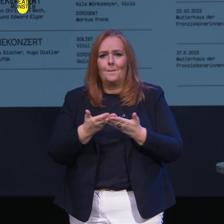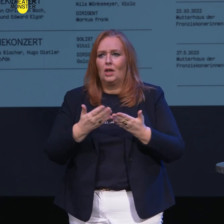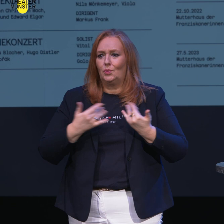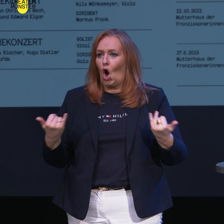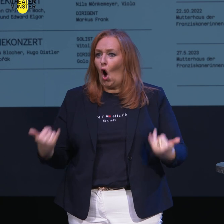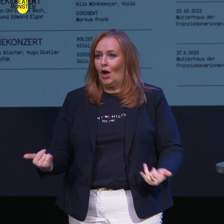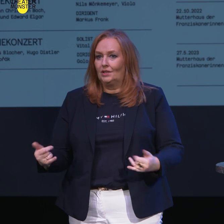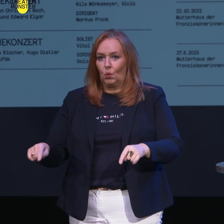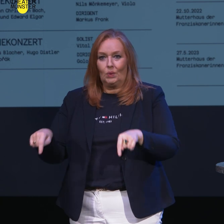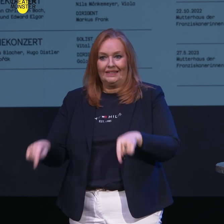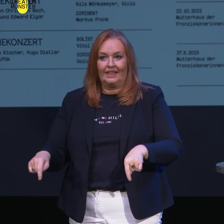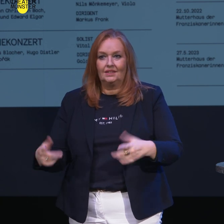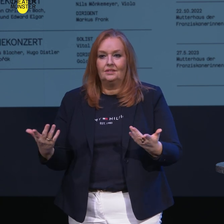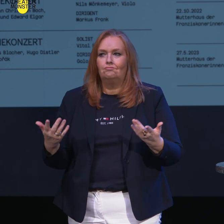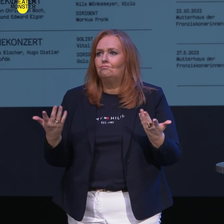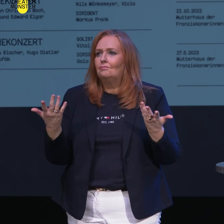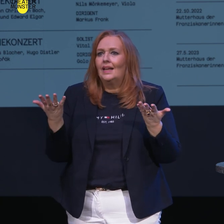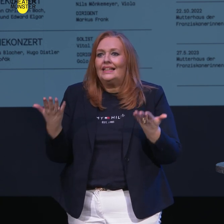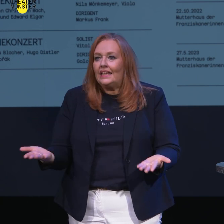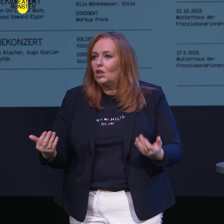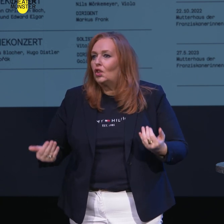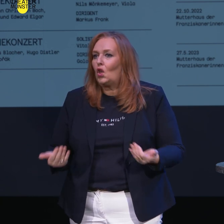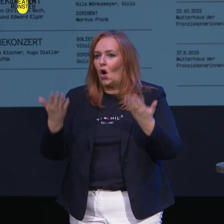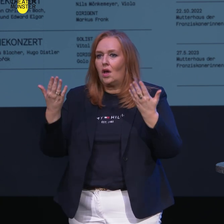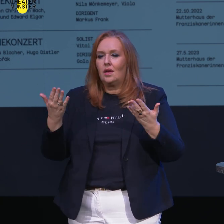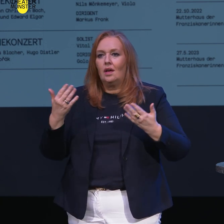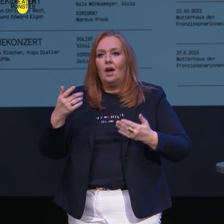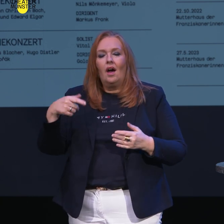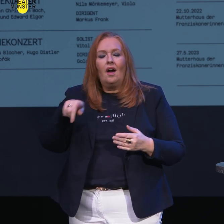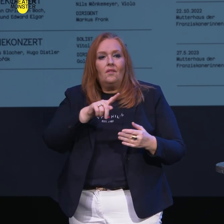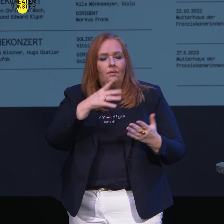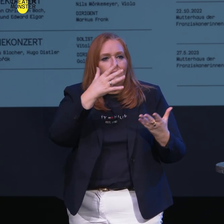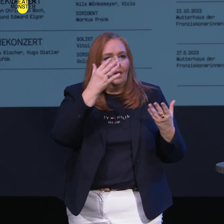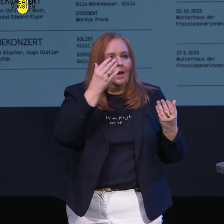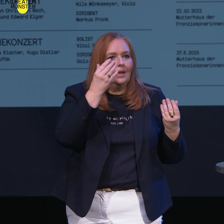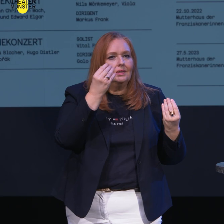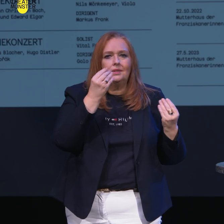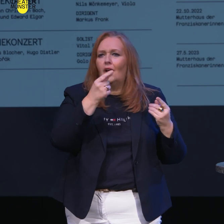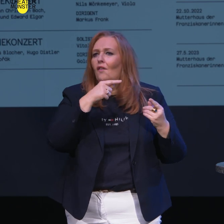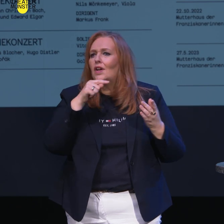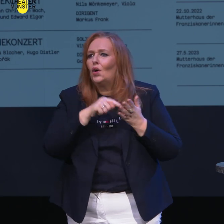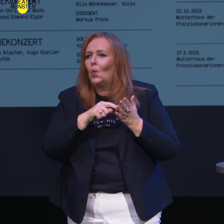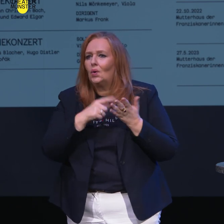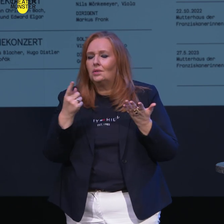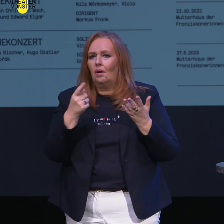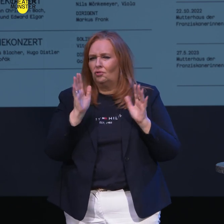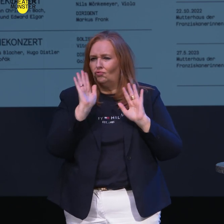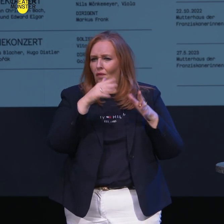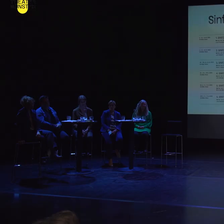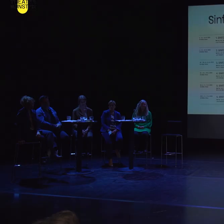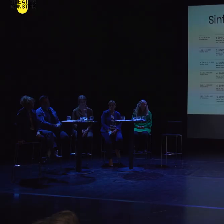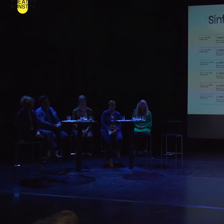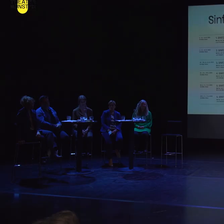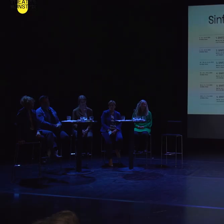dem Heute und Jetzt, mit Werken, die wir dem Vergessen entreißen, weil wir glauben, dass sie aus verschiedenen Gründen zu Unrecht vergessen wurden.